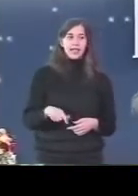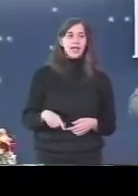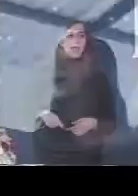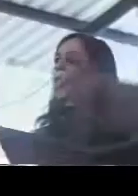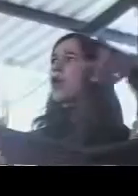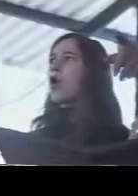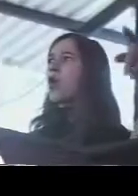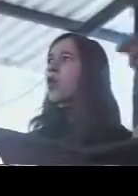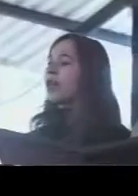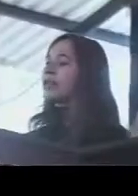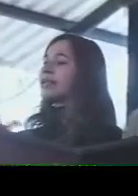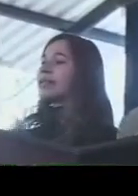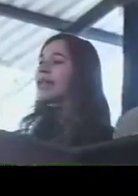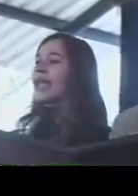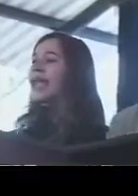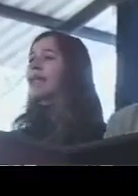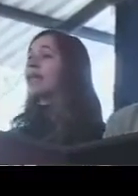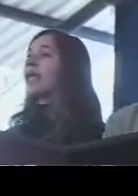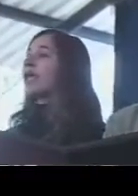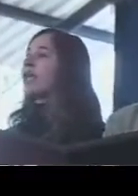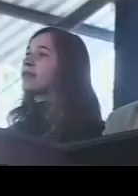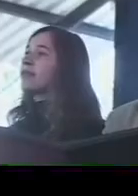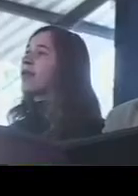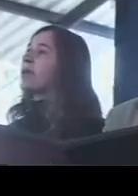porque nós não temos coragem de fazer a nossa parte